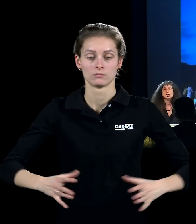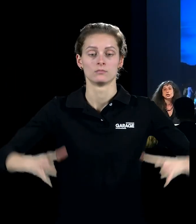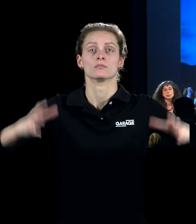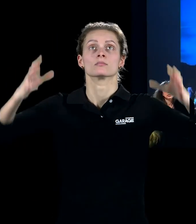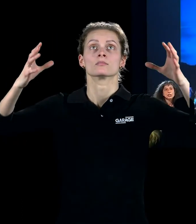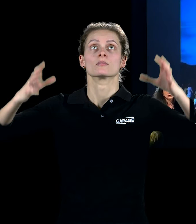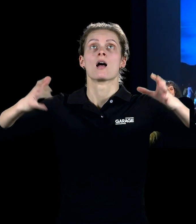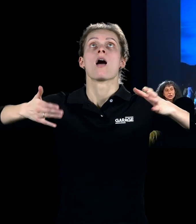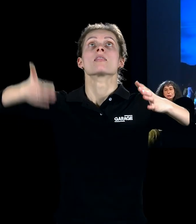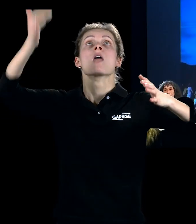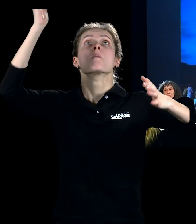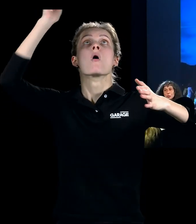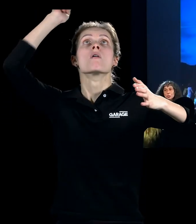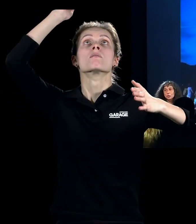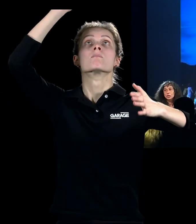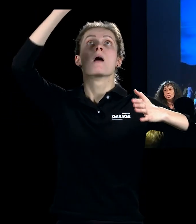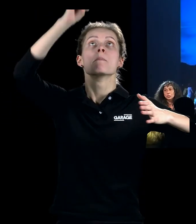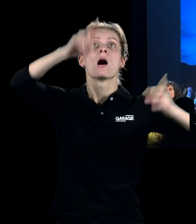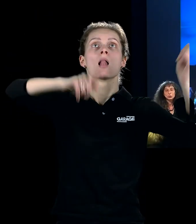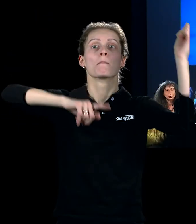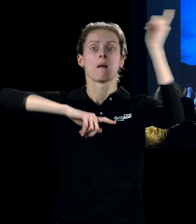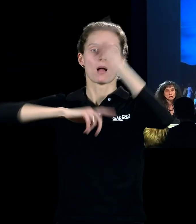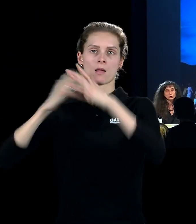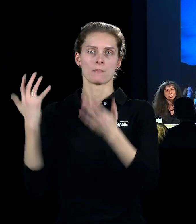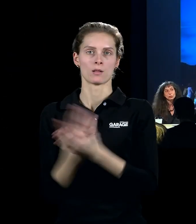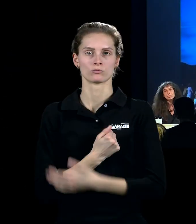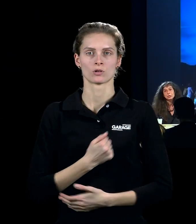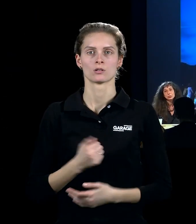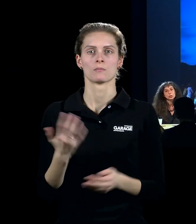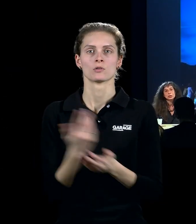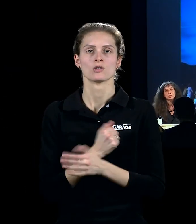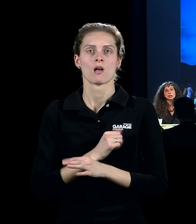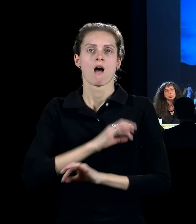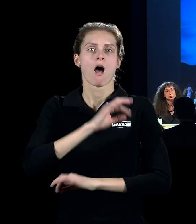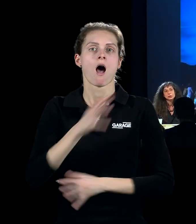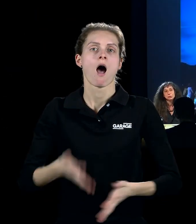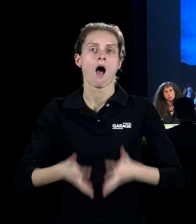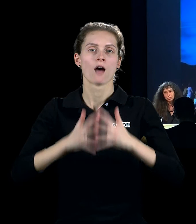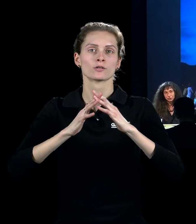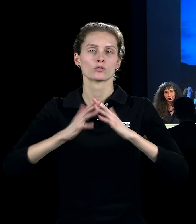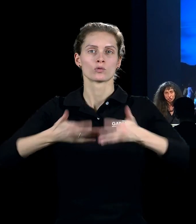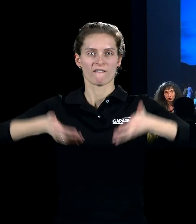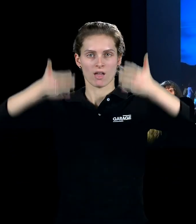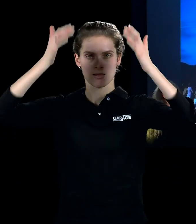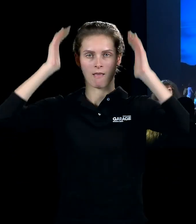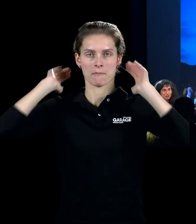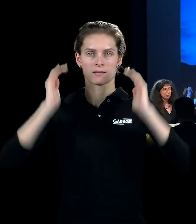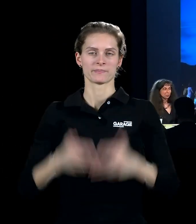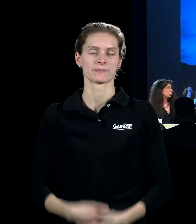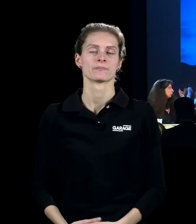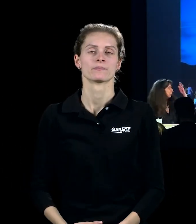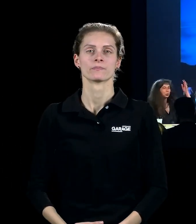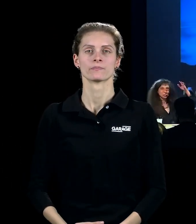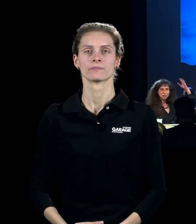говоря, расчерчивают небо, создают некие скульптуры или некую утопическую архитектуру в небе. Это тоже такая идея, но там все научно-фантастические фильмы, это